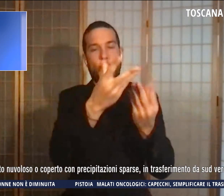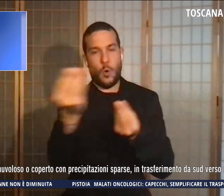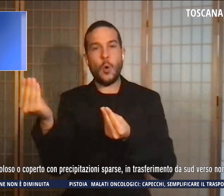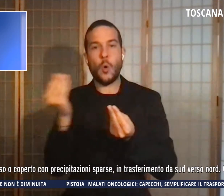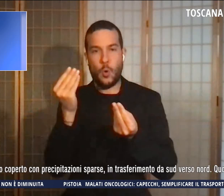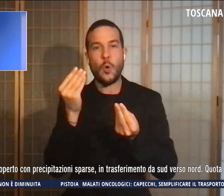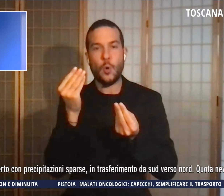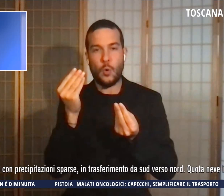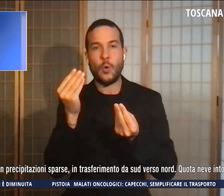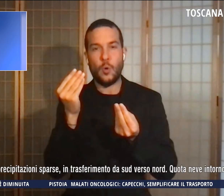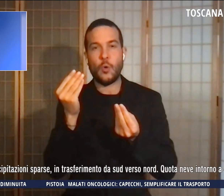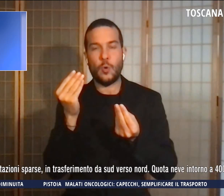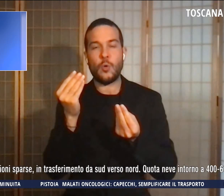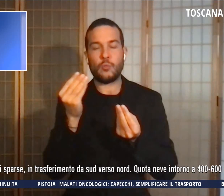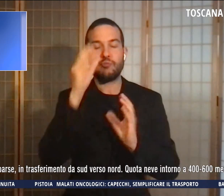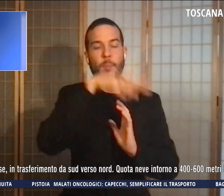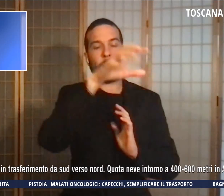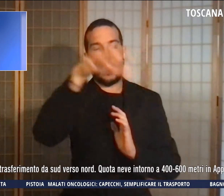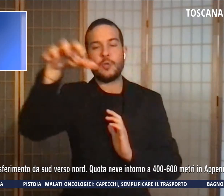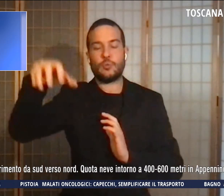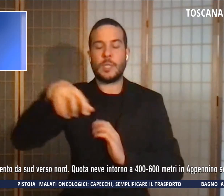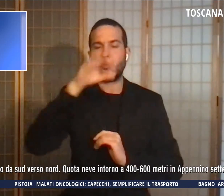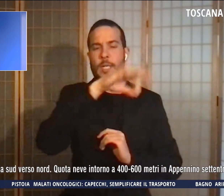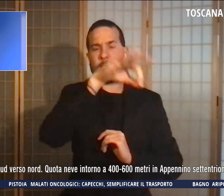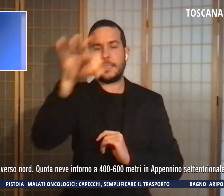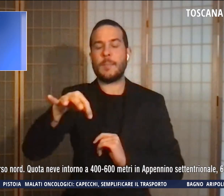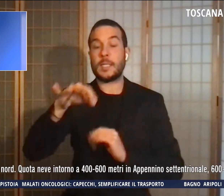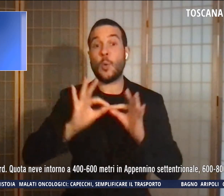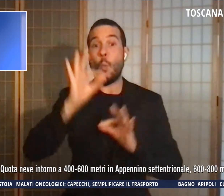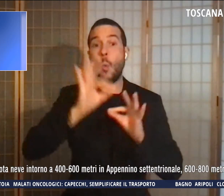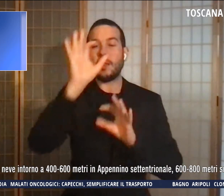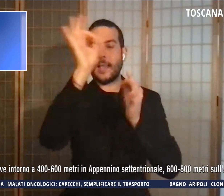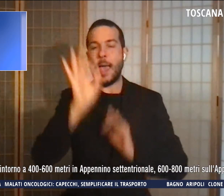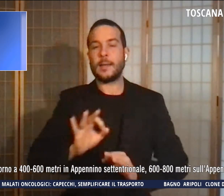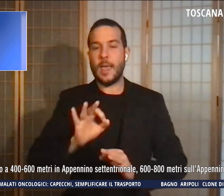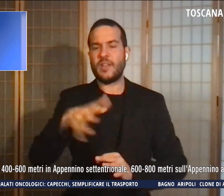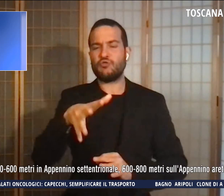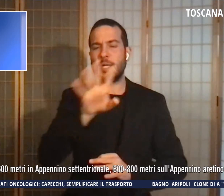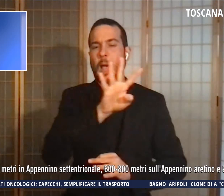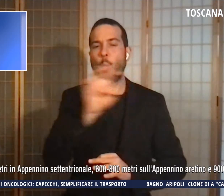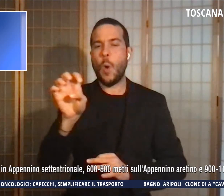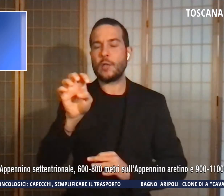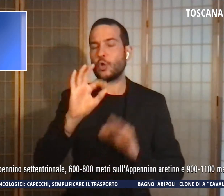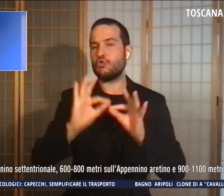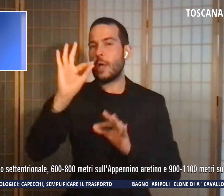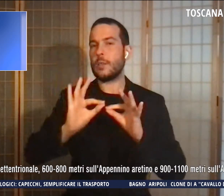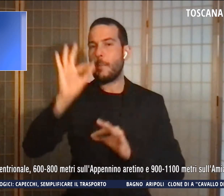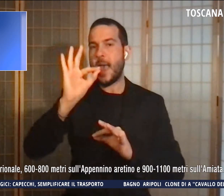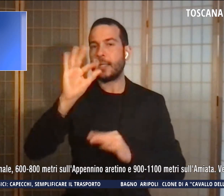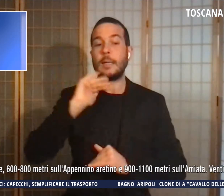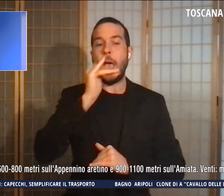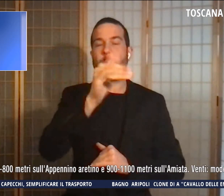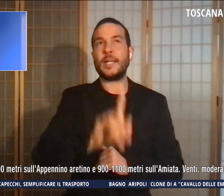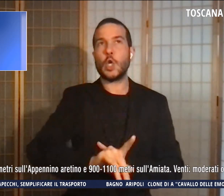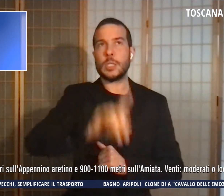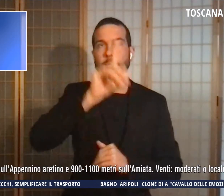precipitazioni sparse, quota neve intorno anche ai 400 metri, in appennino settentrionale,